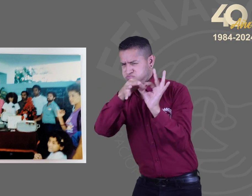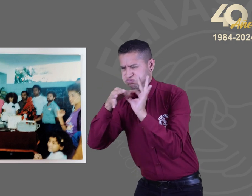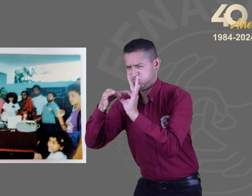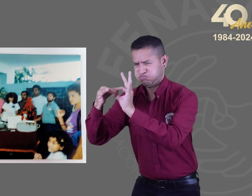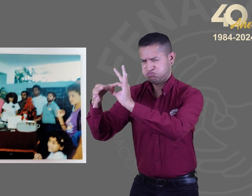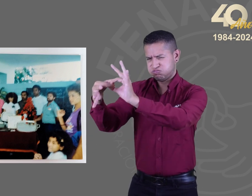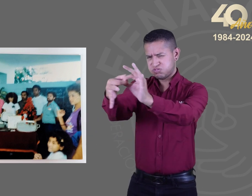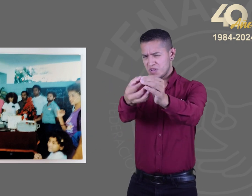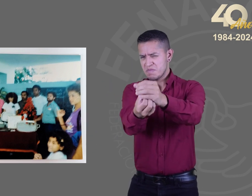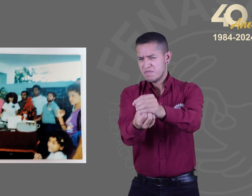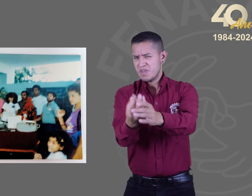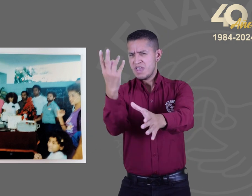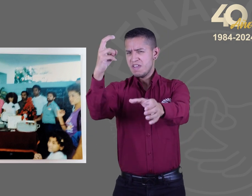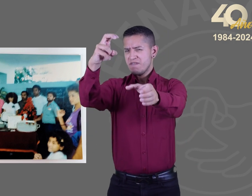fundación de la Federación.